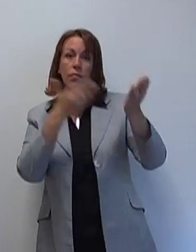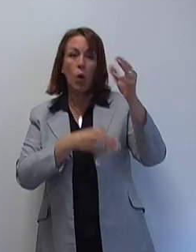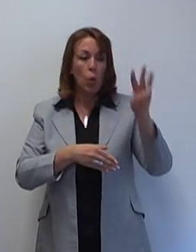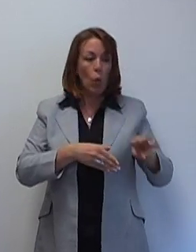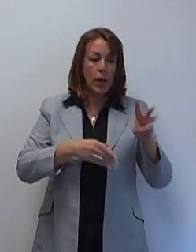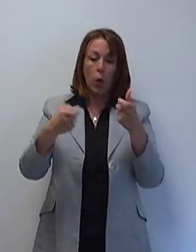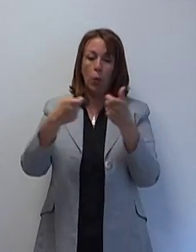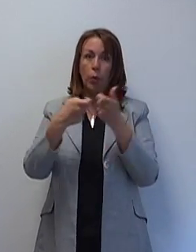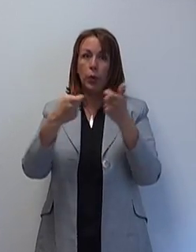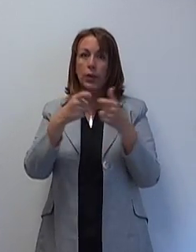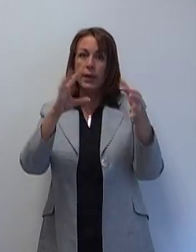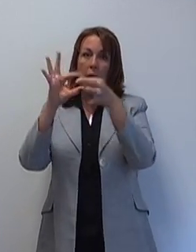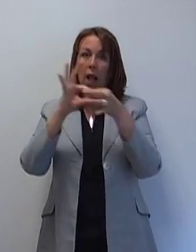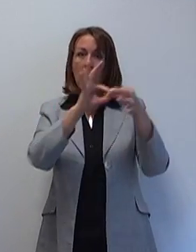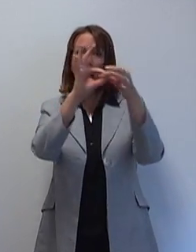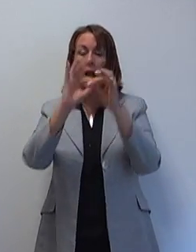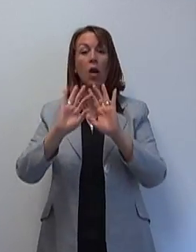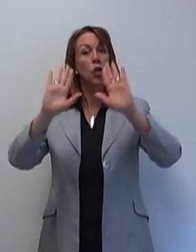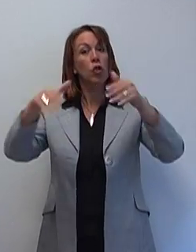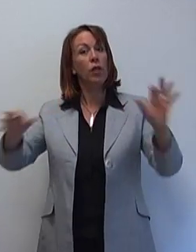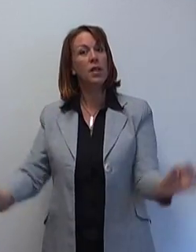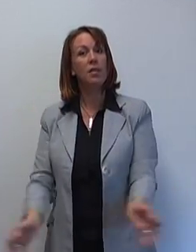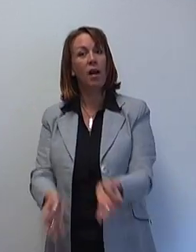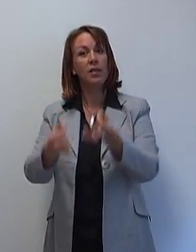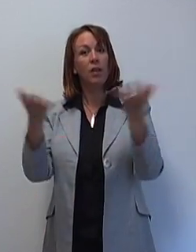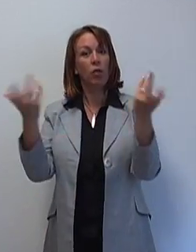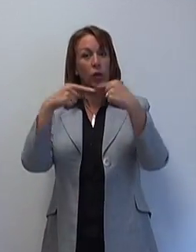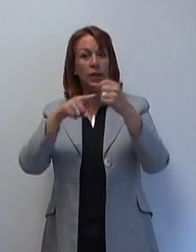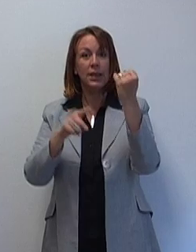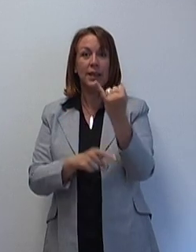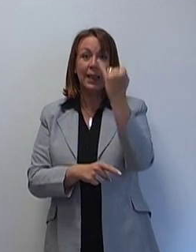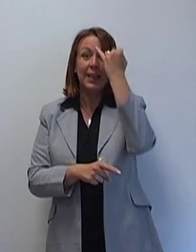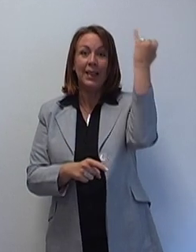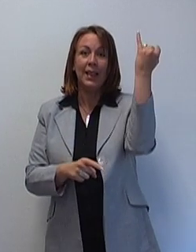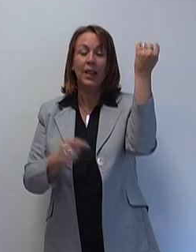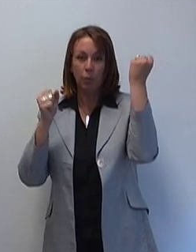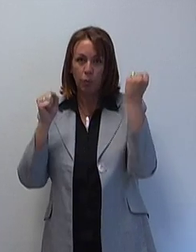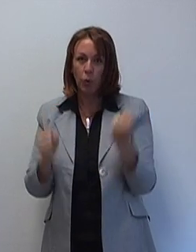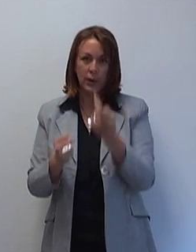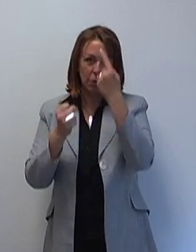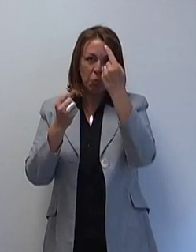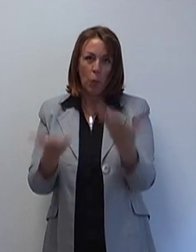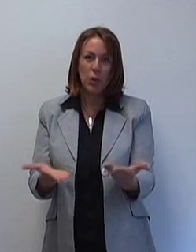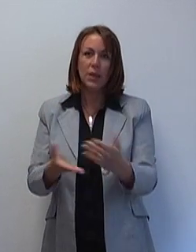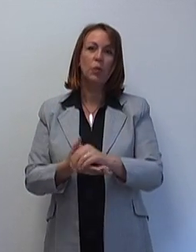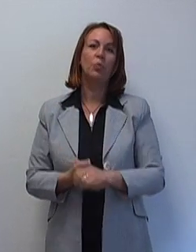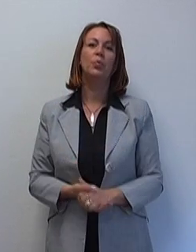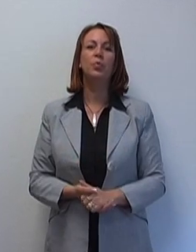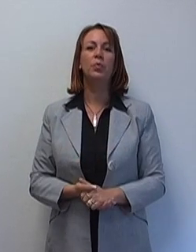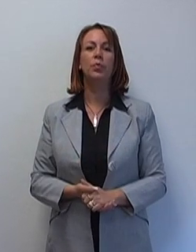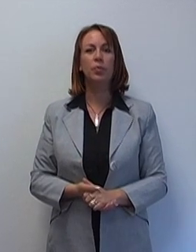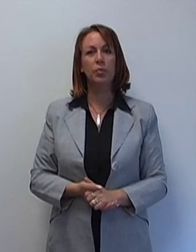concertée entre wallon et bruxellois. Voilà, je vous laisse le découvrir, et puis surtout, faites-nous vos suggestions et vos commentaires.